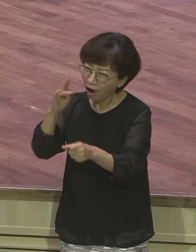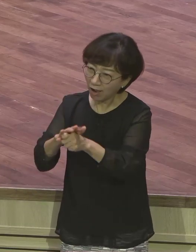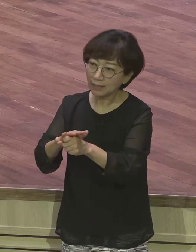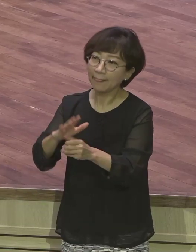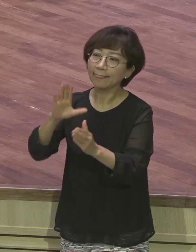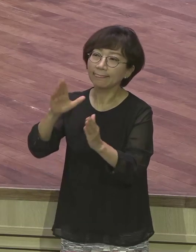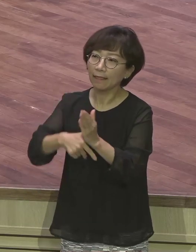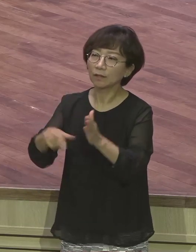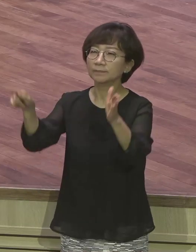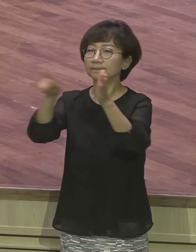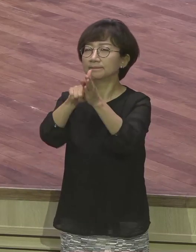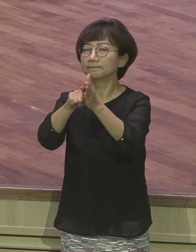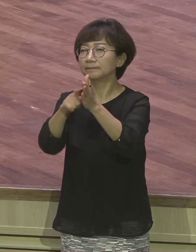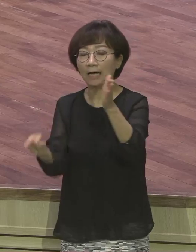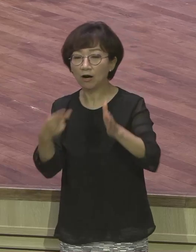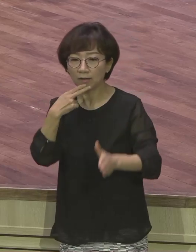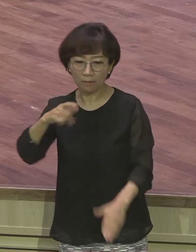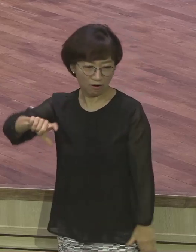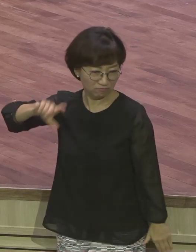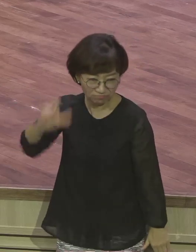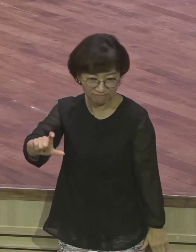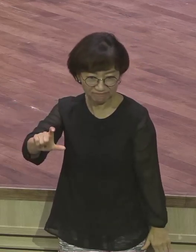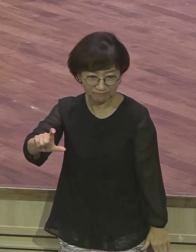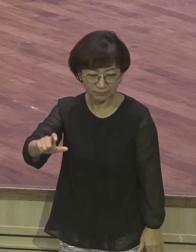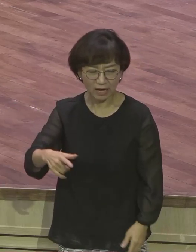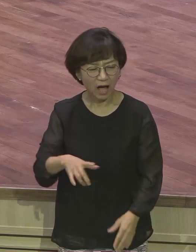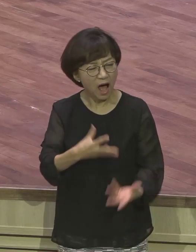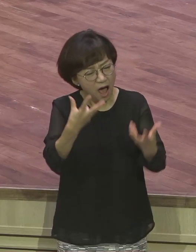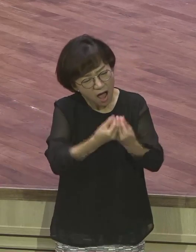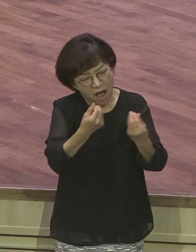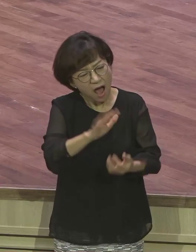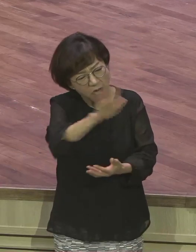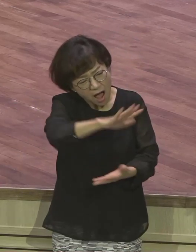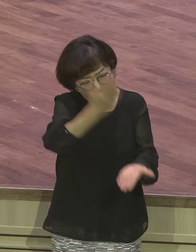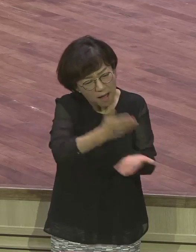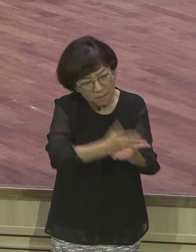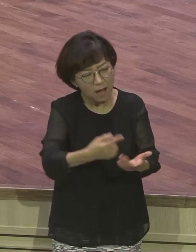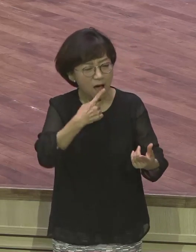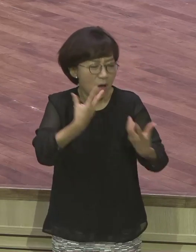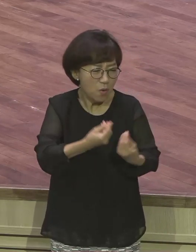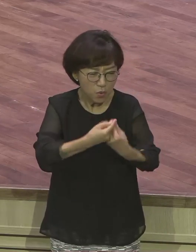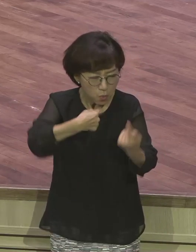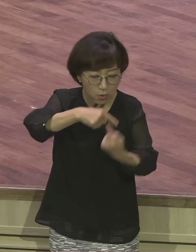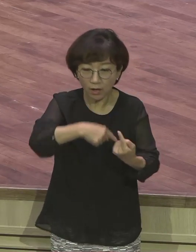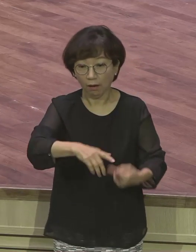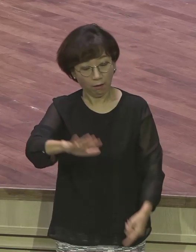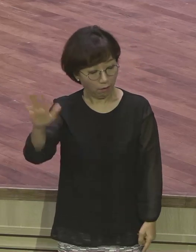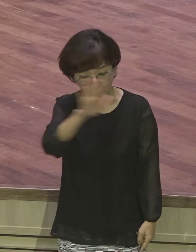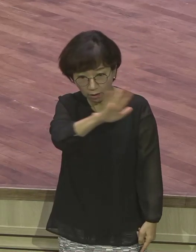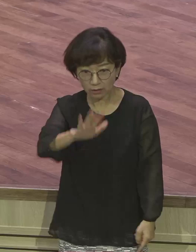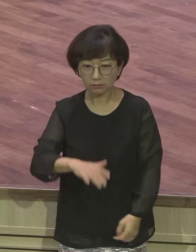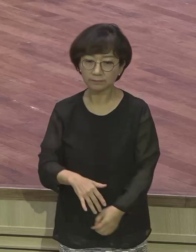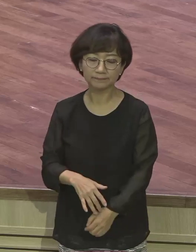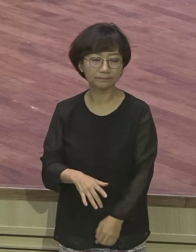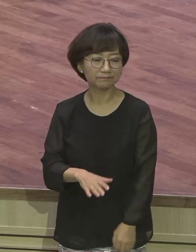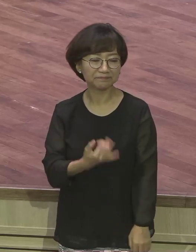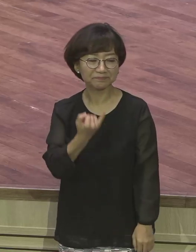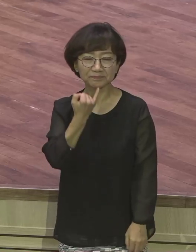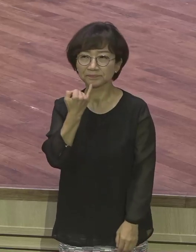이런 변명치사에 하지 않았어요 하나님이 절대 죽음 믿고 흔들림이 없었어요 B